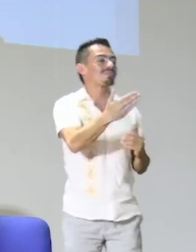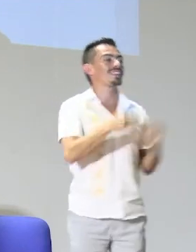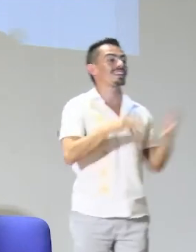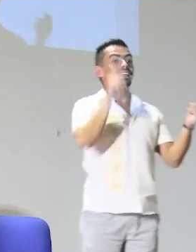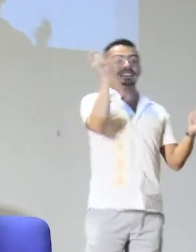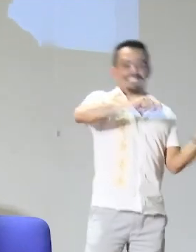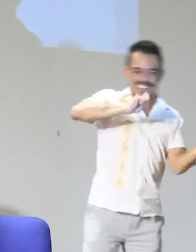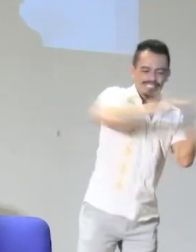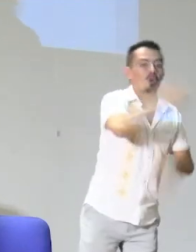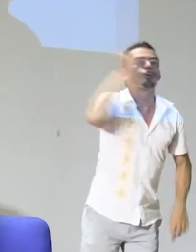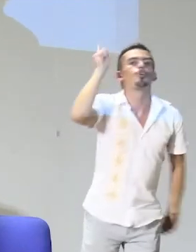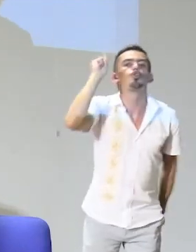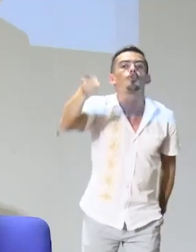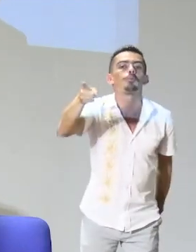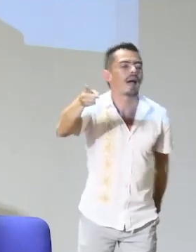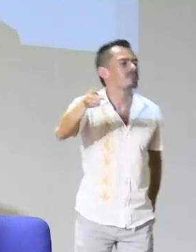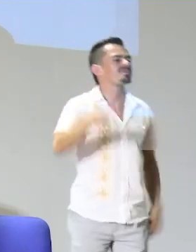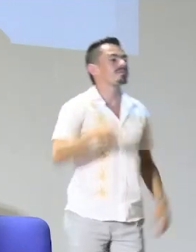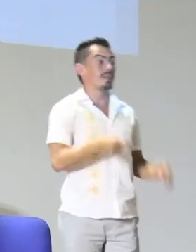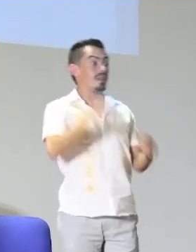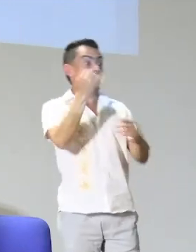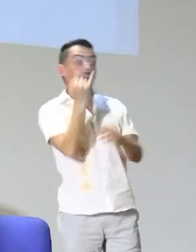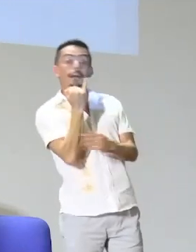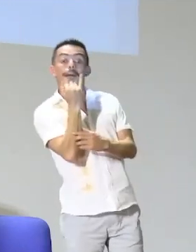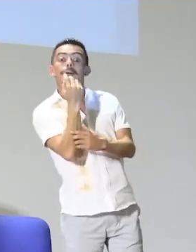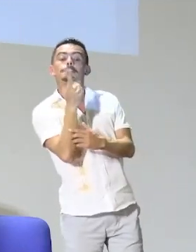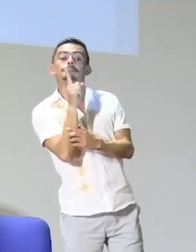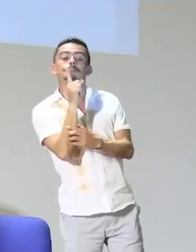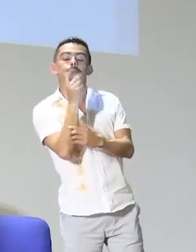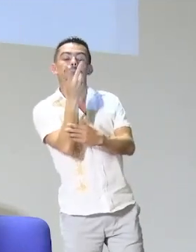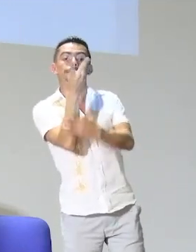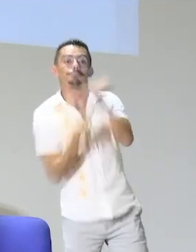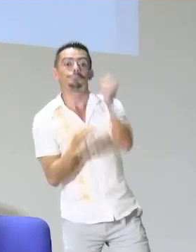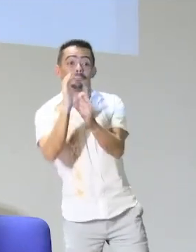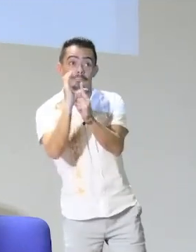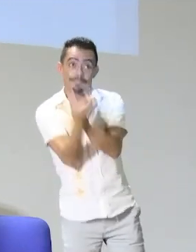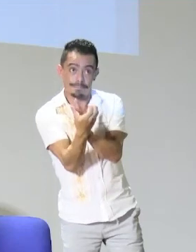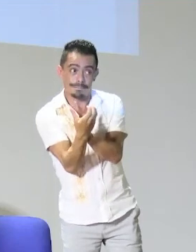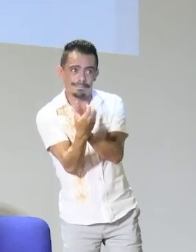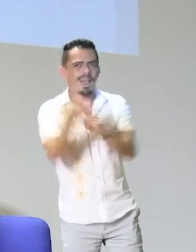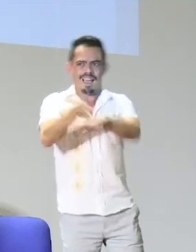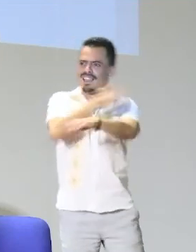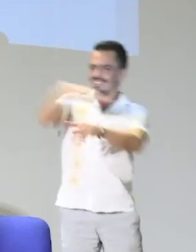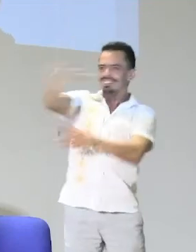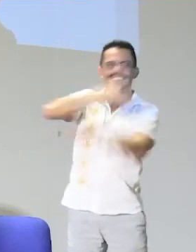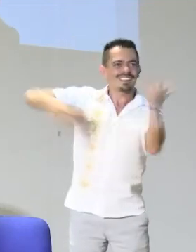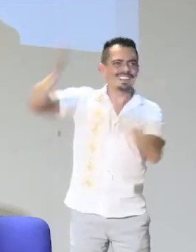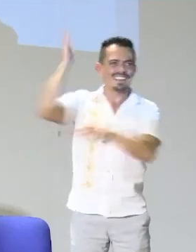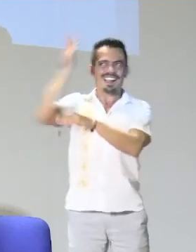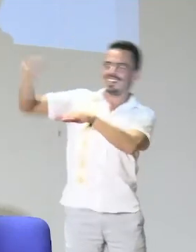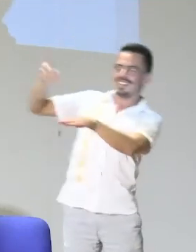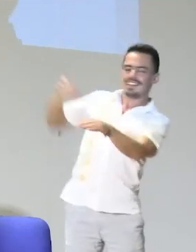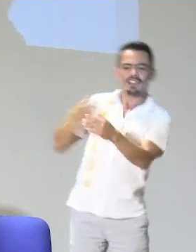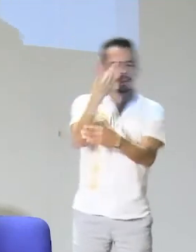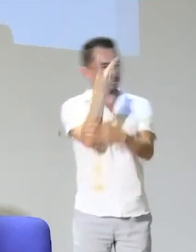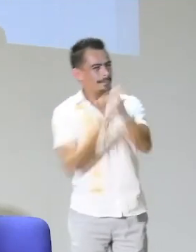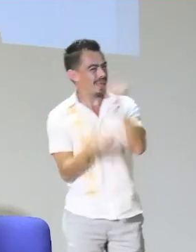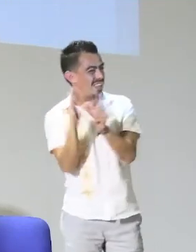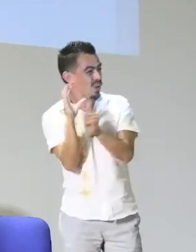reajustar en una conversación con muchos actores. Porque ese modelo bilingüe y bicultural,